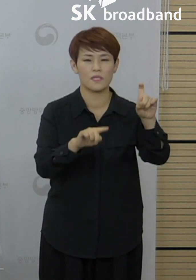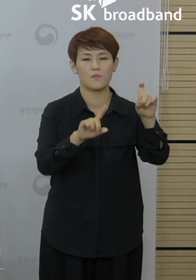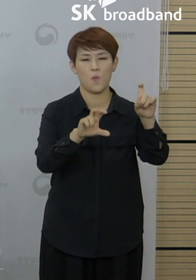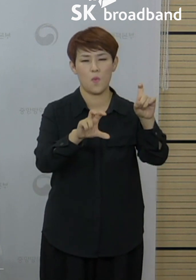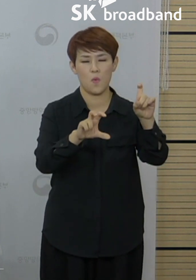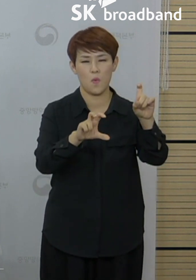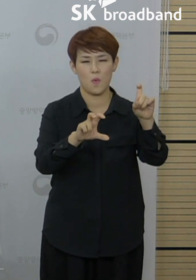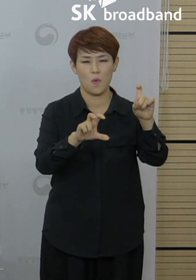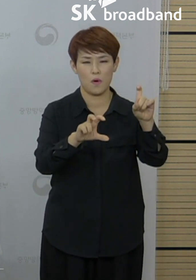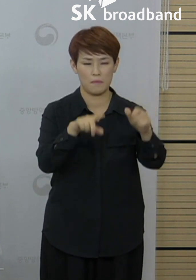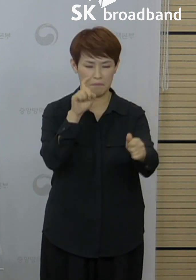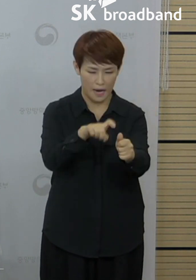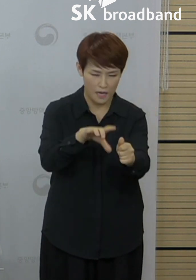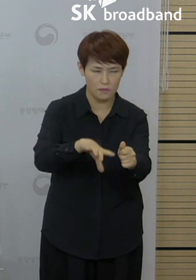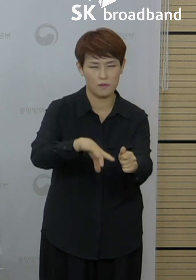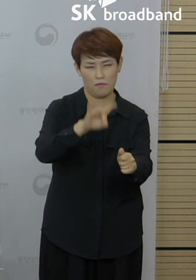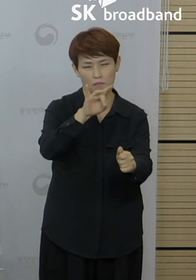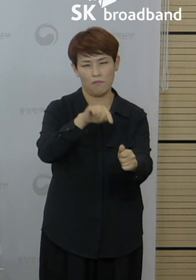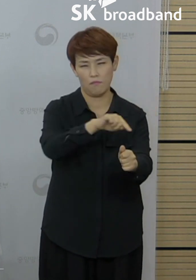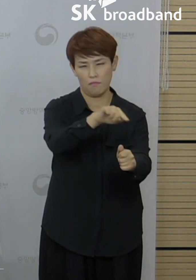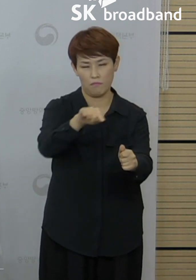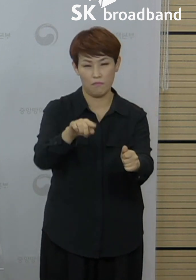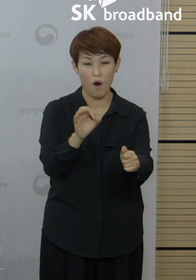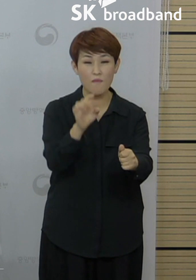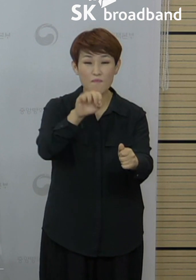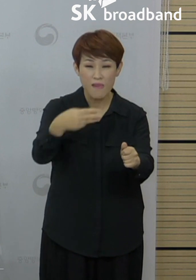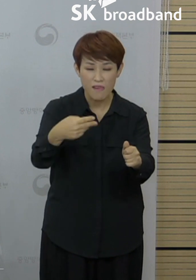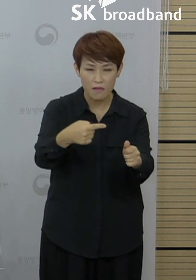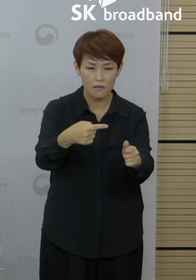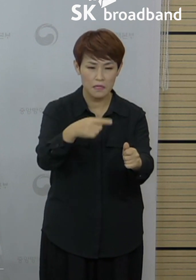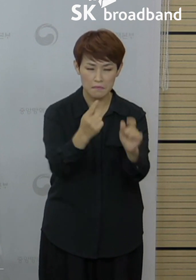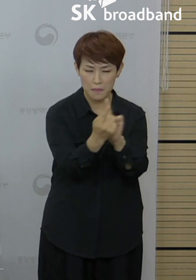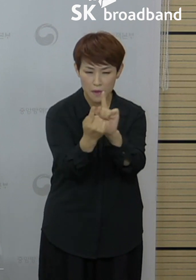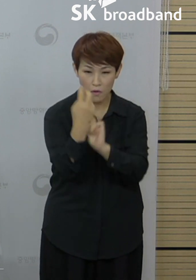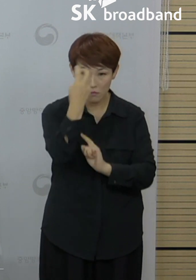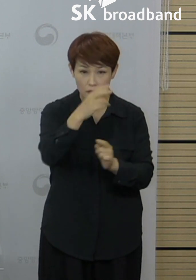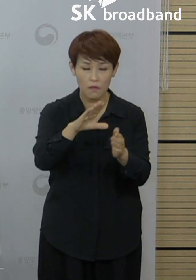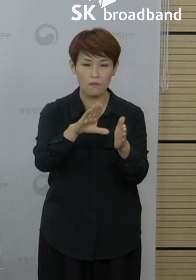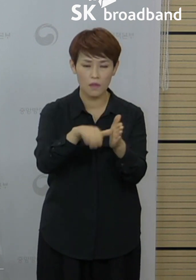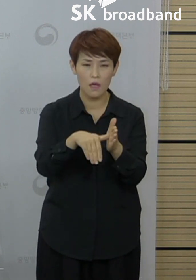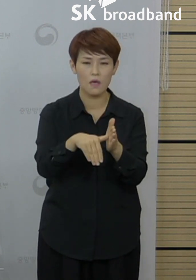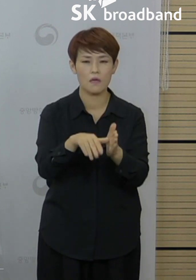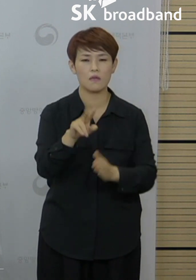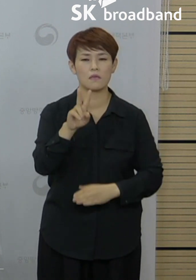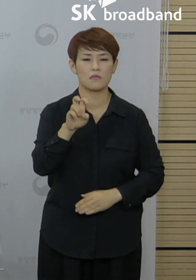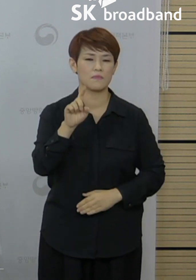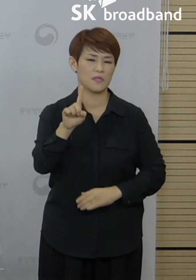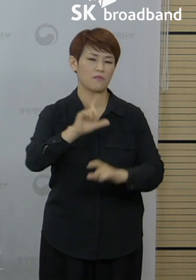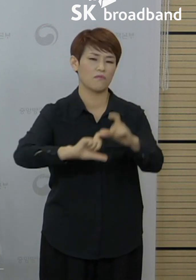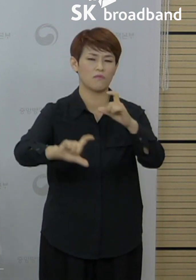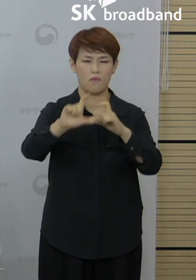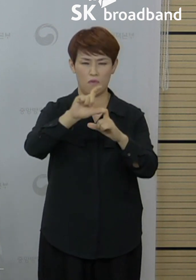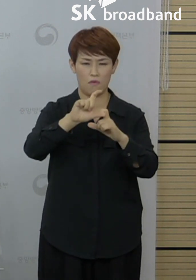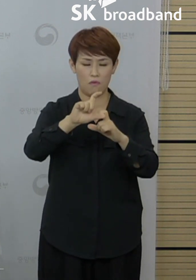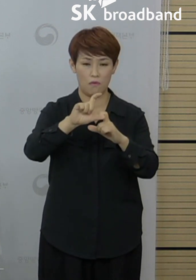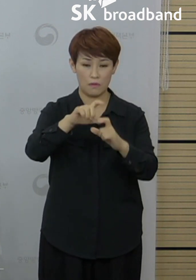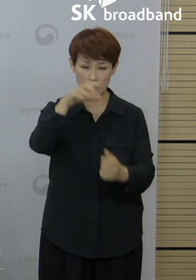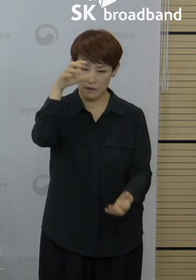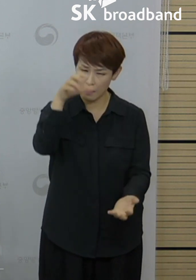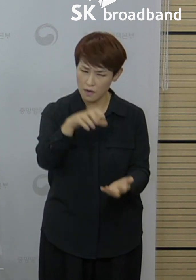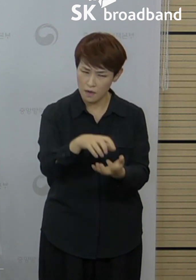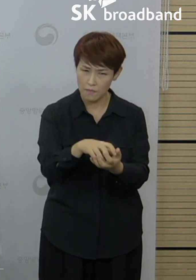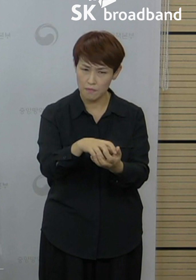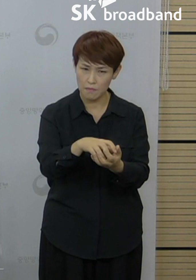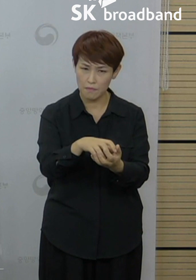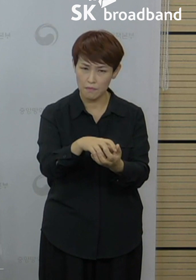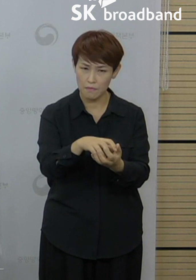첫 확진자가 발생했습니다. 이 이후 접촉자 조사 중에서 21명이 추가 확진되어 현재까지